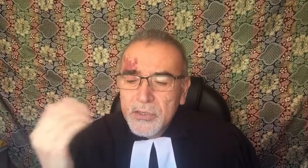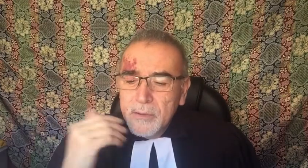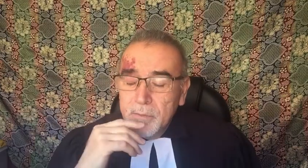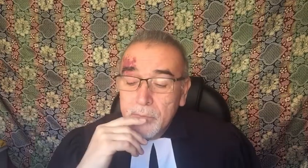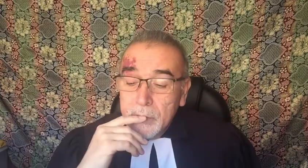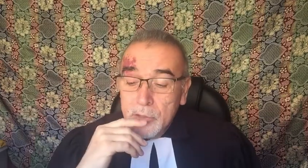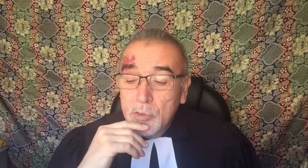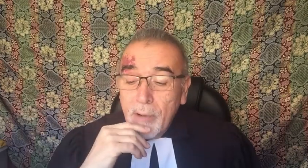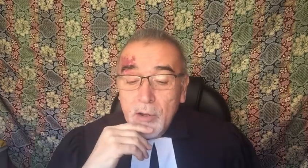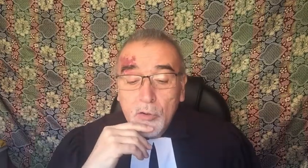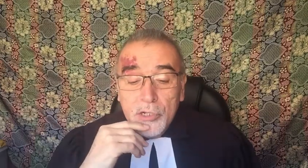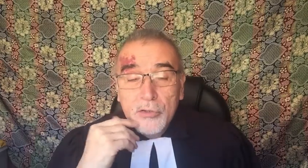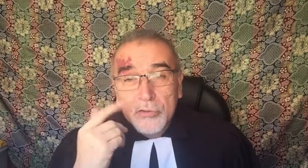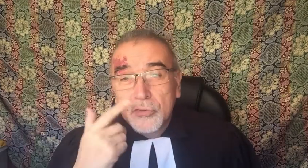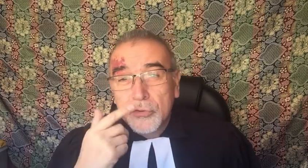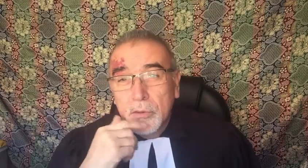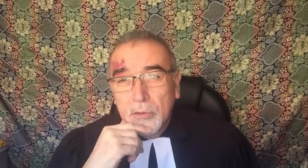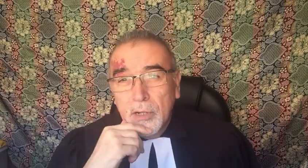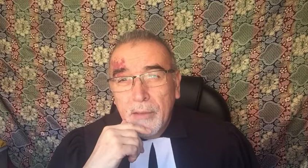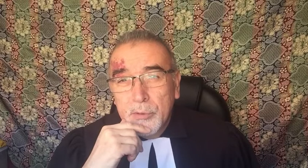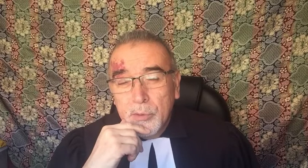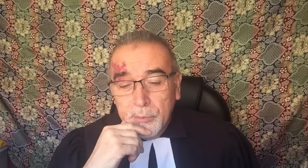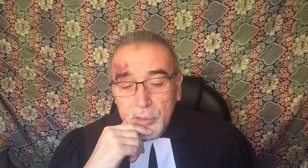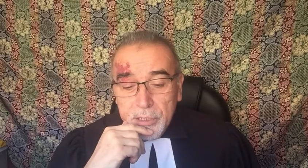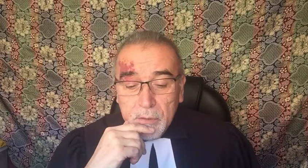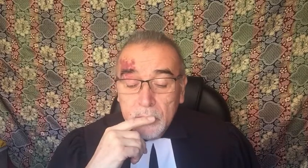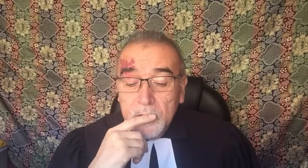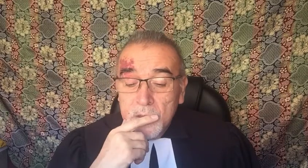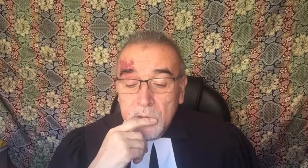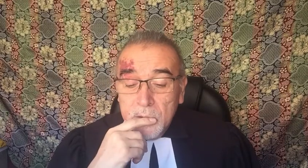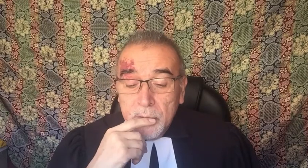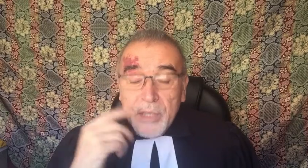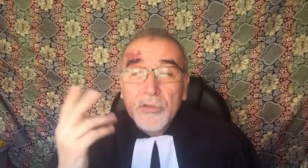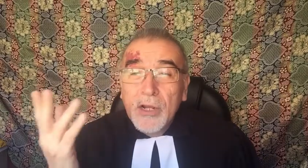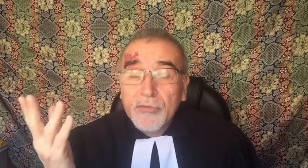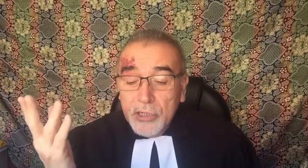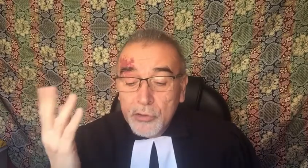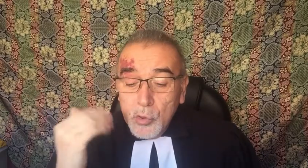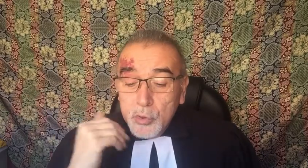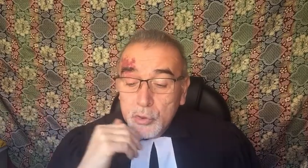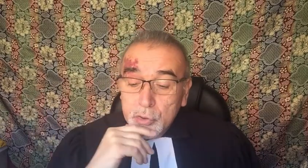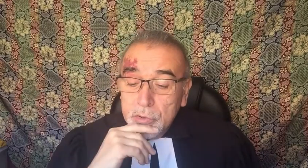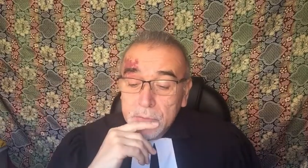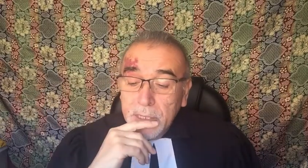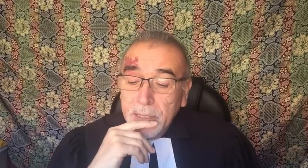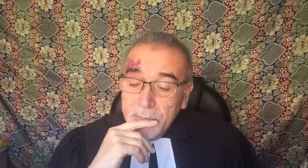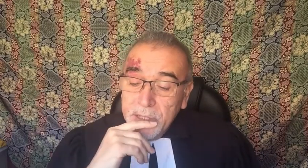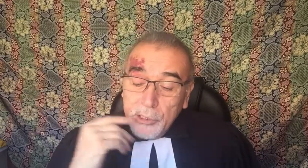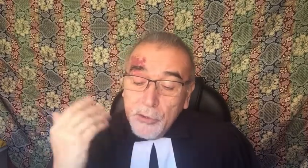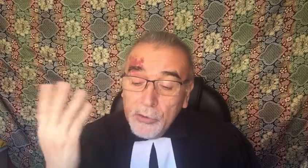y su trabajo con niños con labio leporino. Pienso en la Fundación Luz que, entre otras,